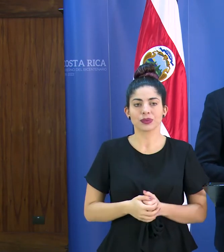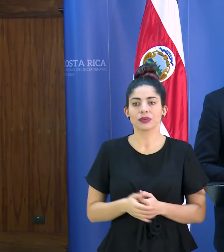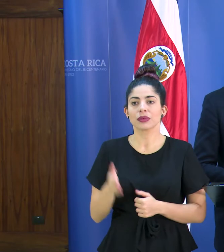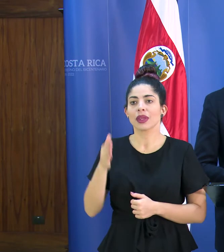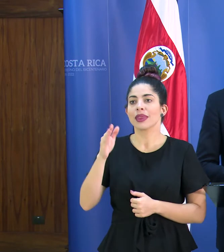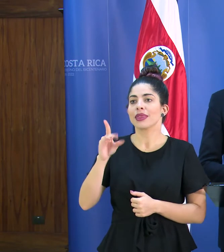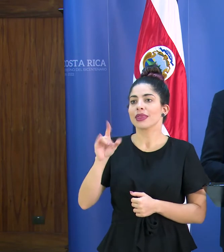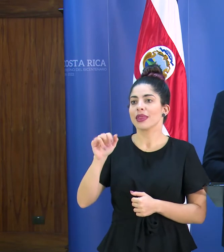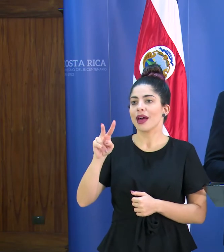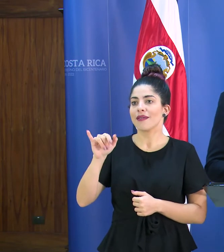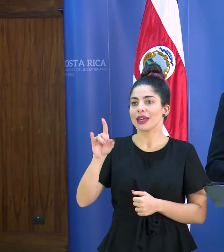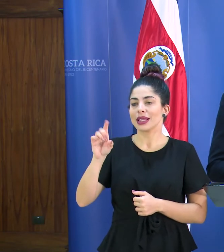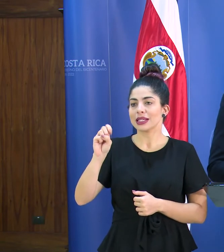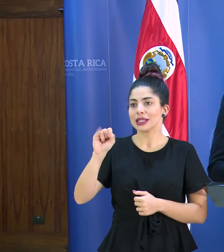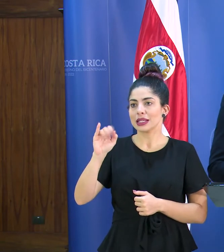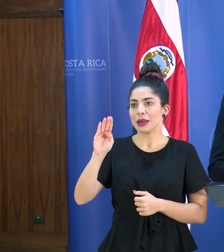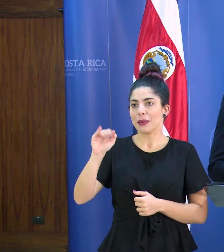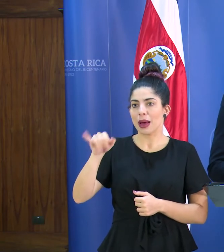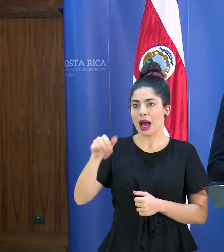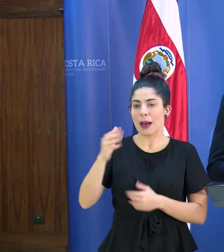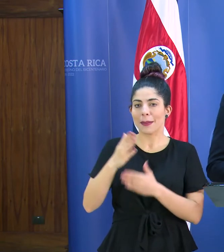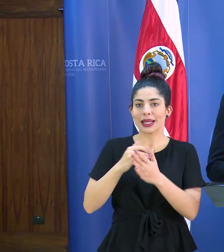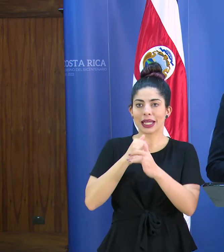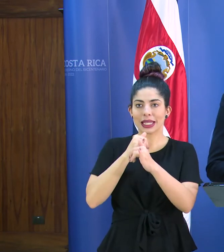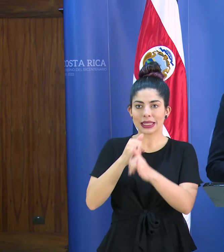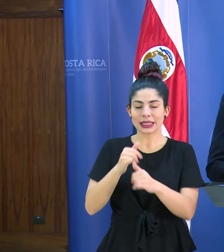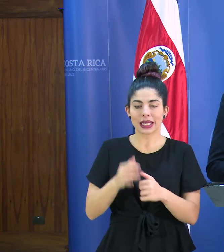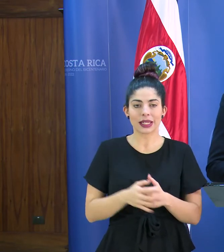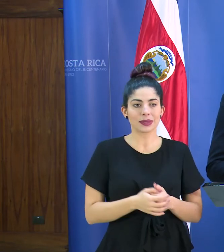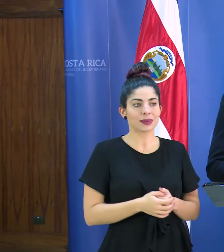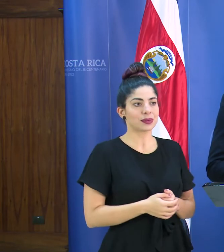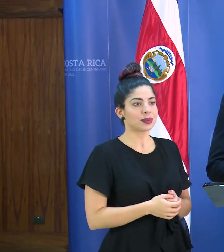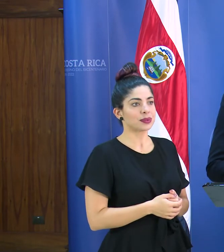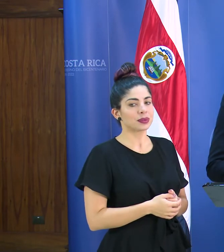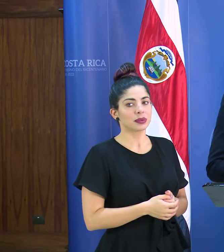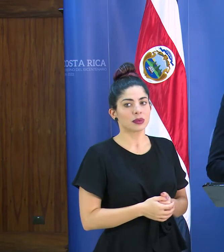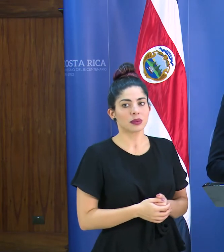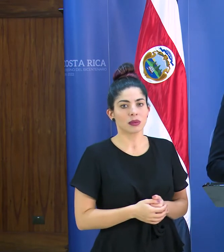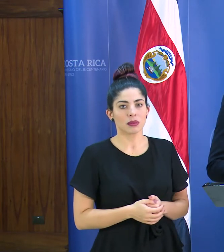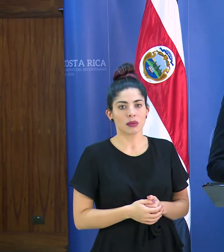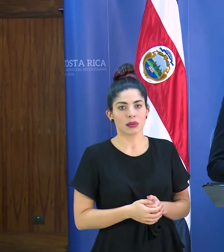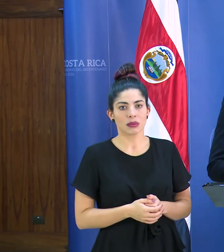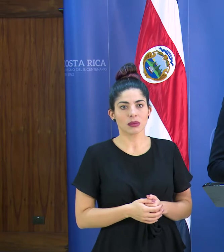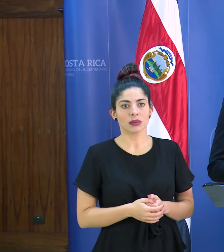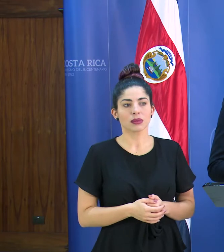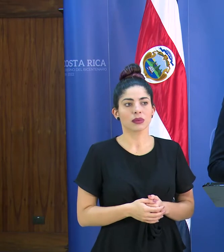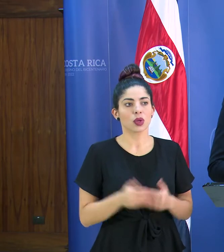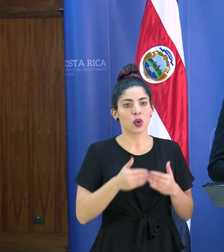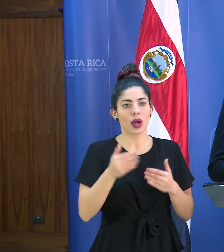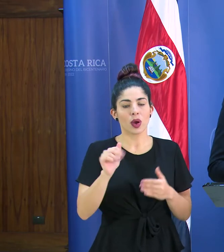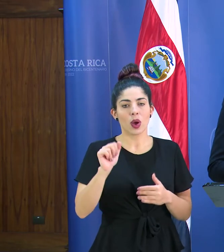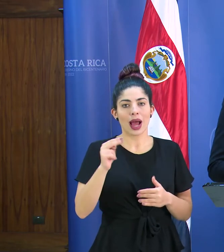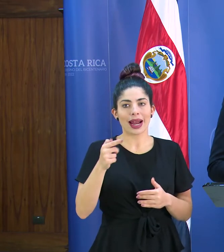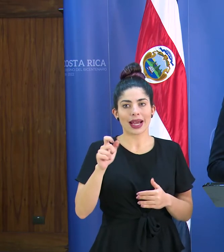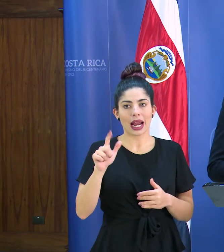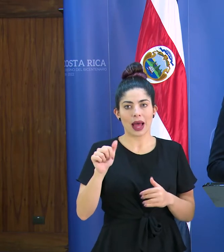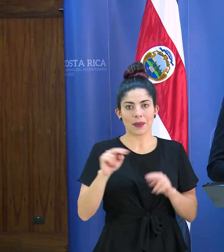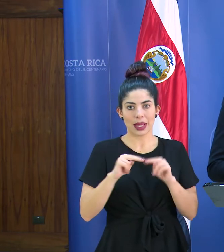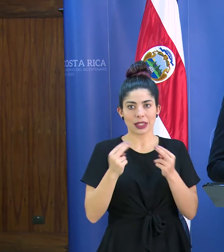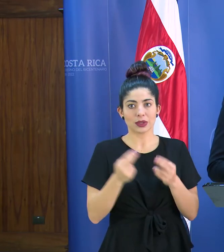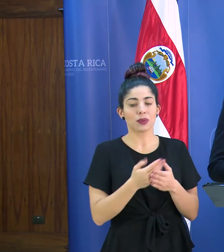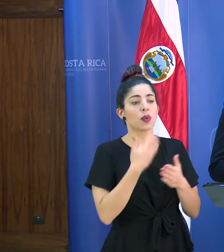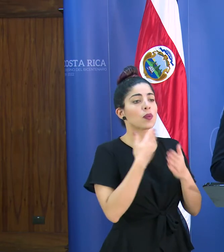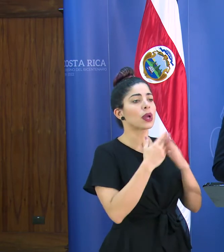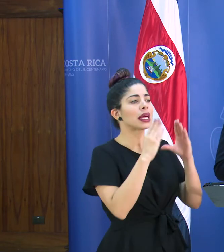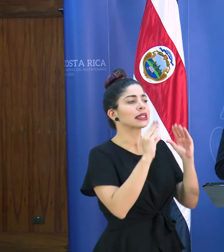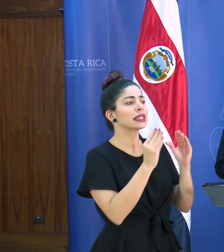David Cibaja Extra TV 42 su consulta de seguido Ángela Ávalos de La Nación Buenas